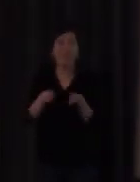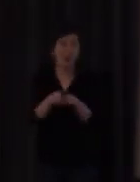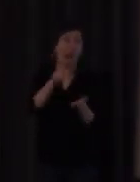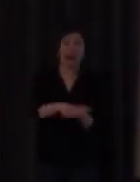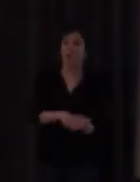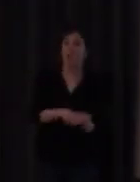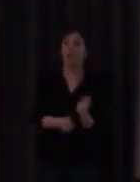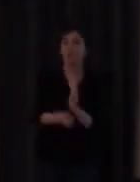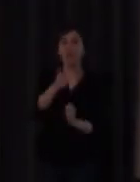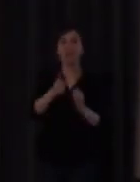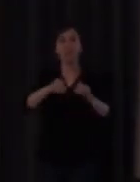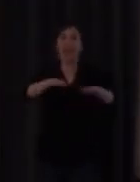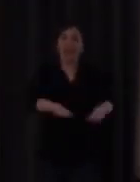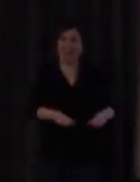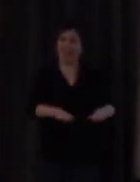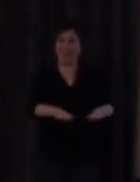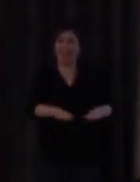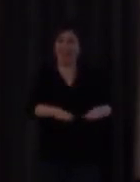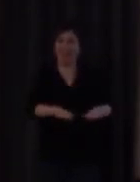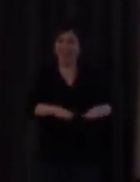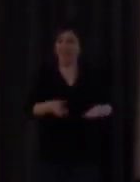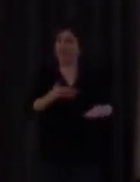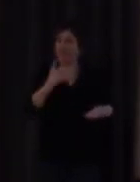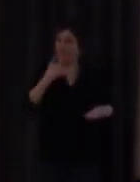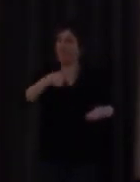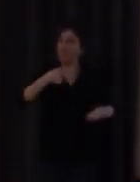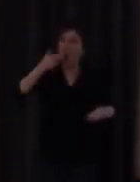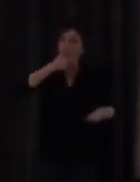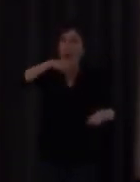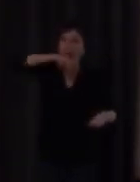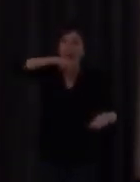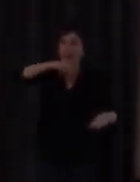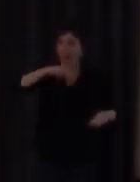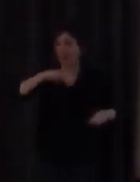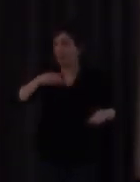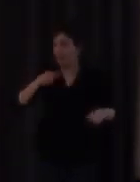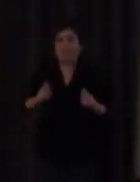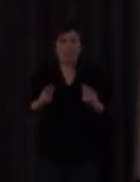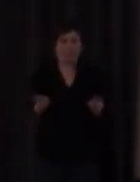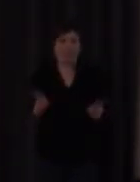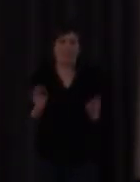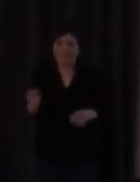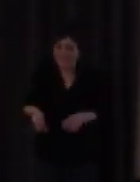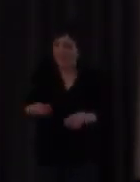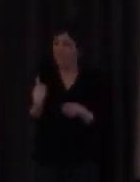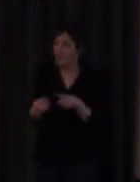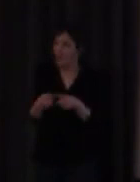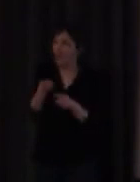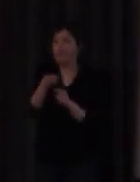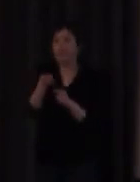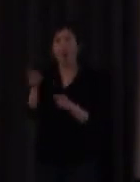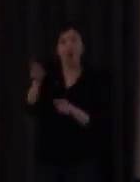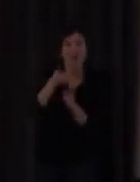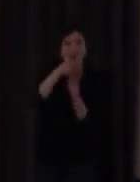mucho más estáticas lenguas cuya oralidad ahora mismo están vivas están vivas porque la etimología está